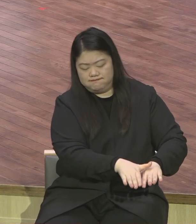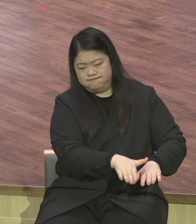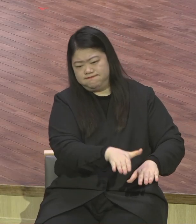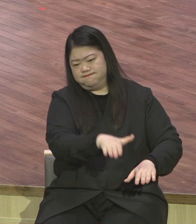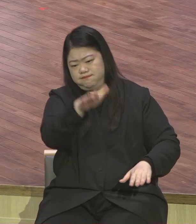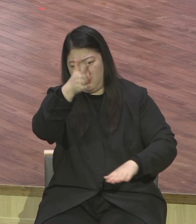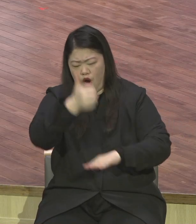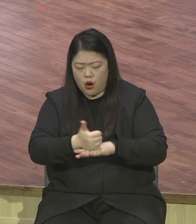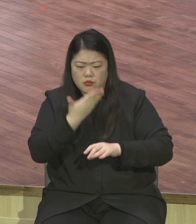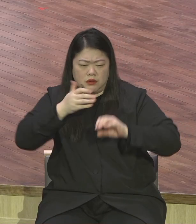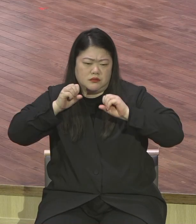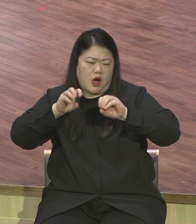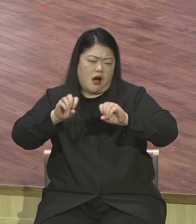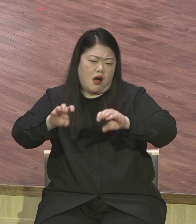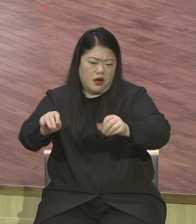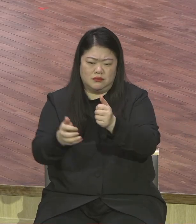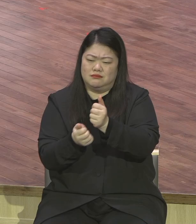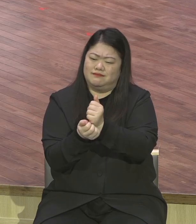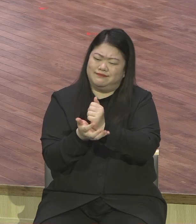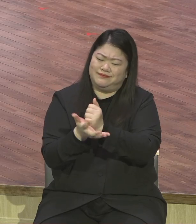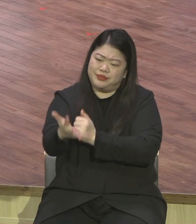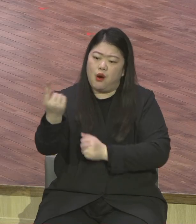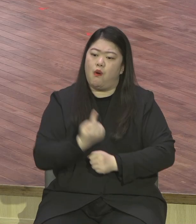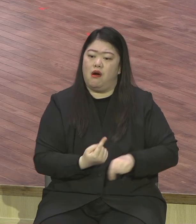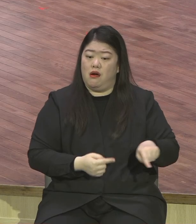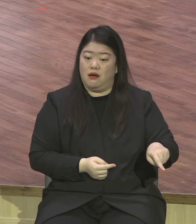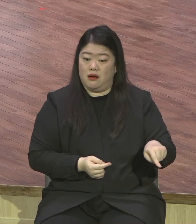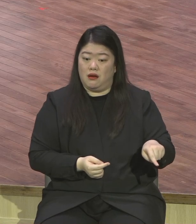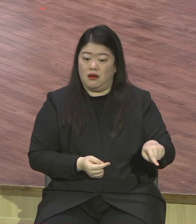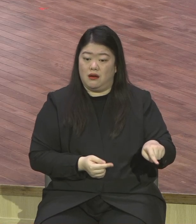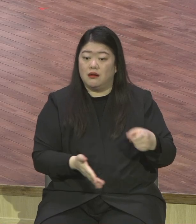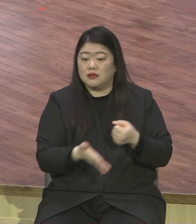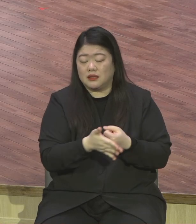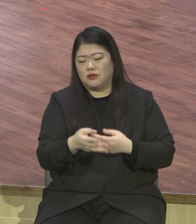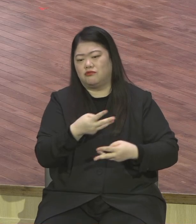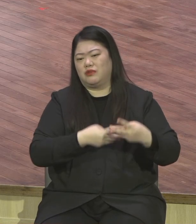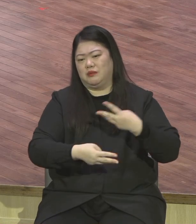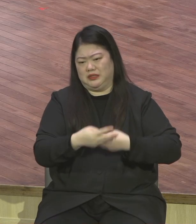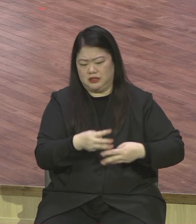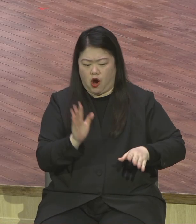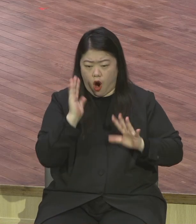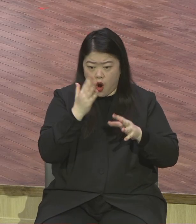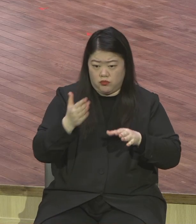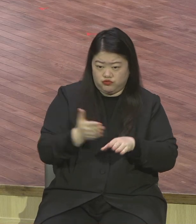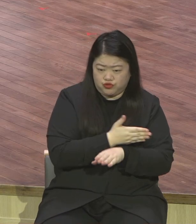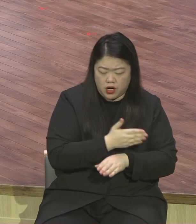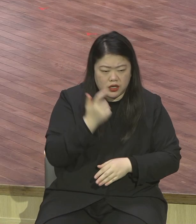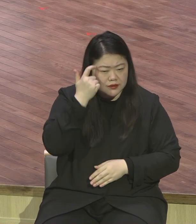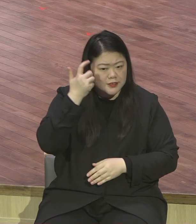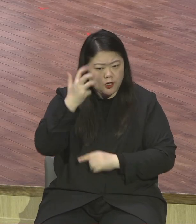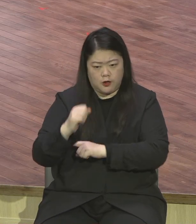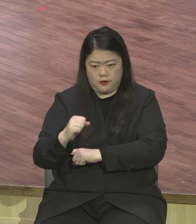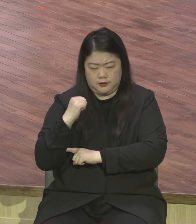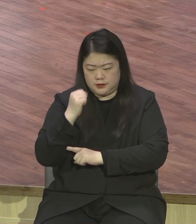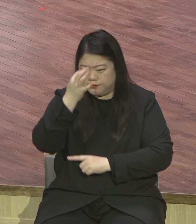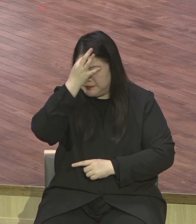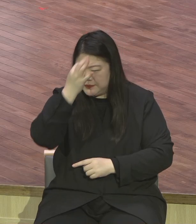수입받게 될 것이다 그래서 그 일을 하기 위해서요 이들 어렸을 때부터 영성과 전문성을 그렇게 심어줘가지고